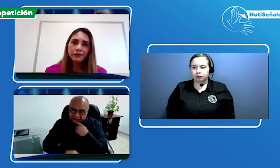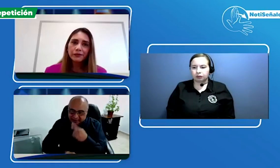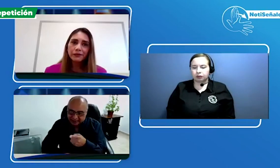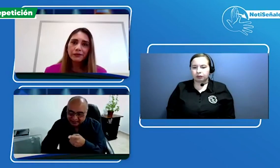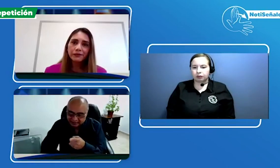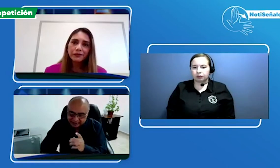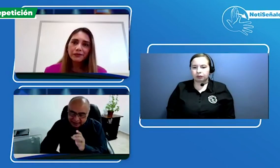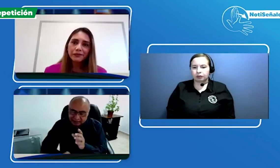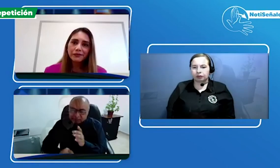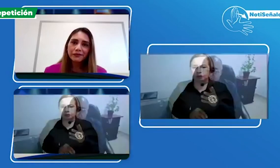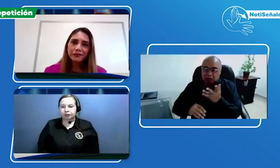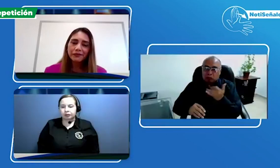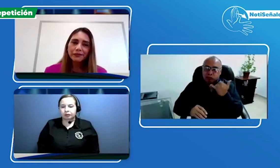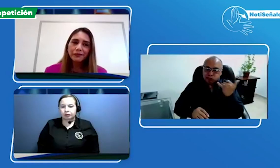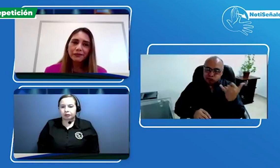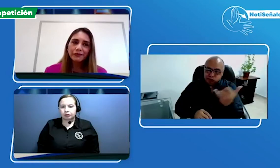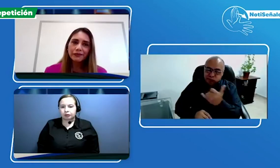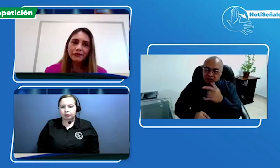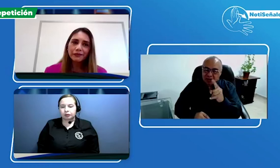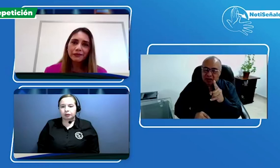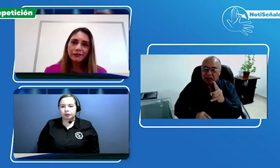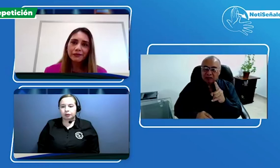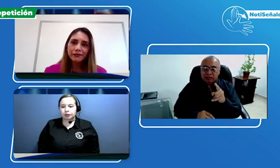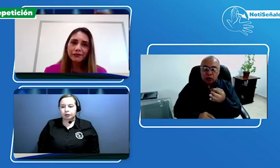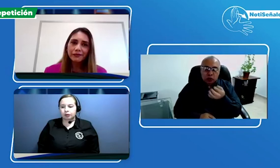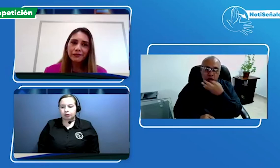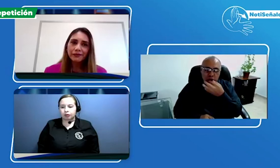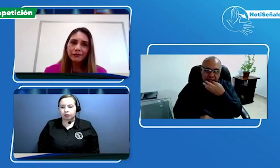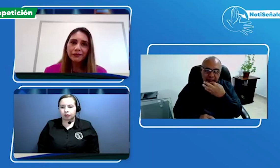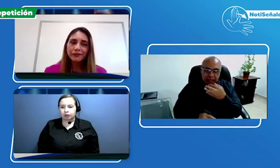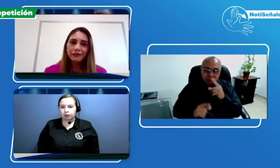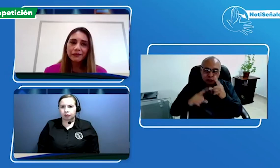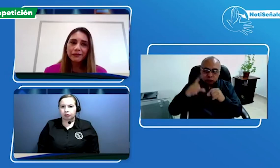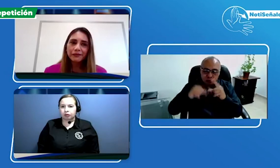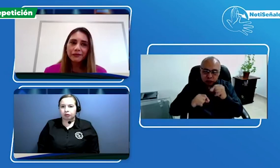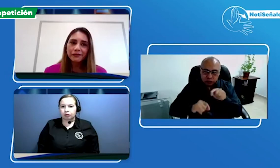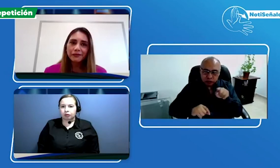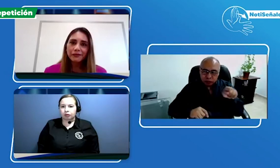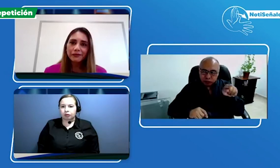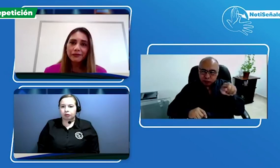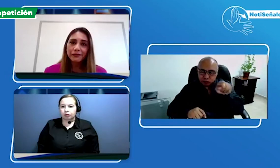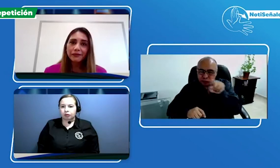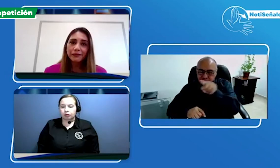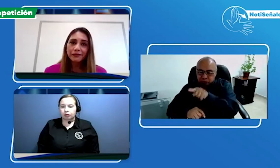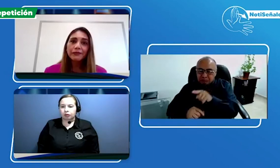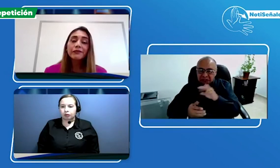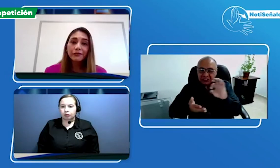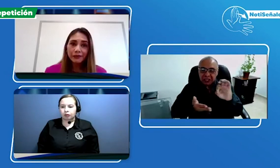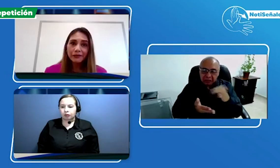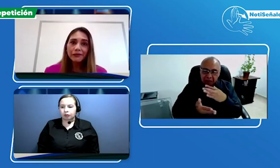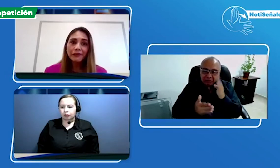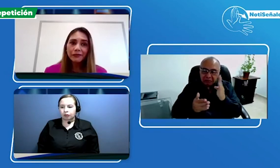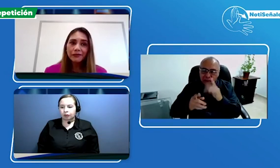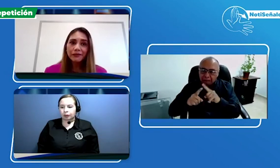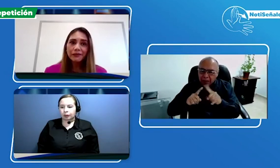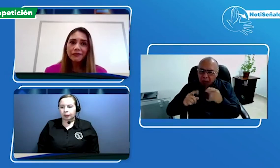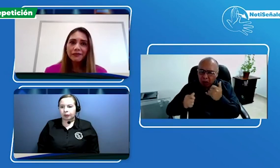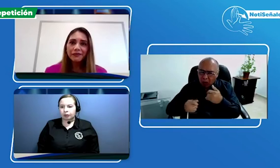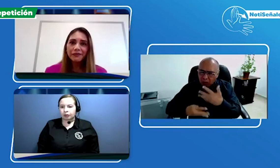Bien, tú nos mencionaste previamente que contaban en las droguerías de ColSubsidio con el